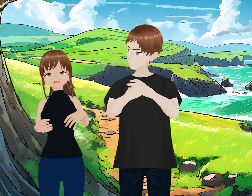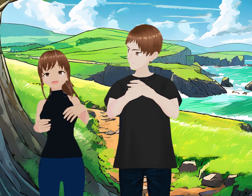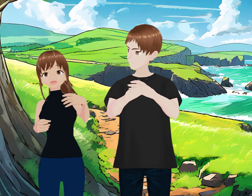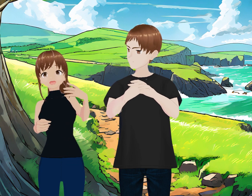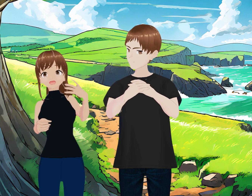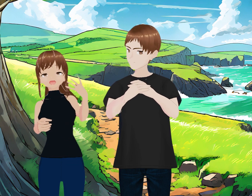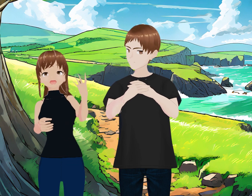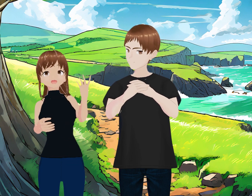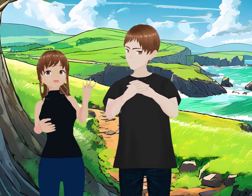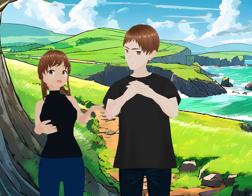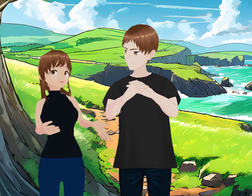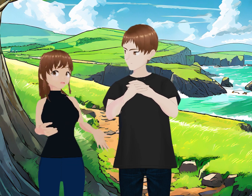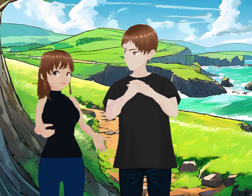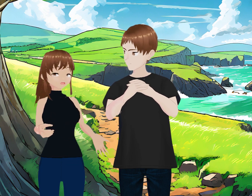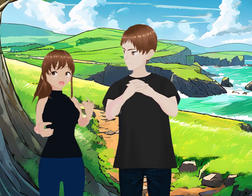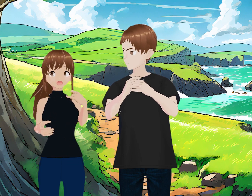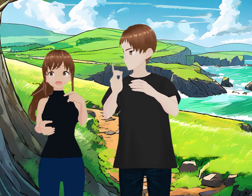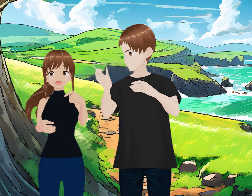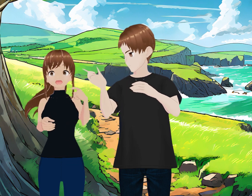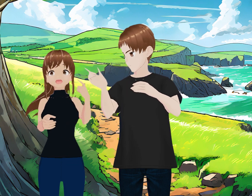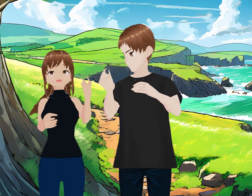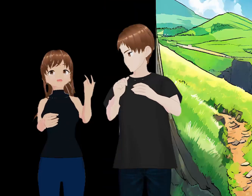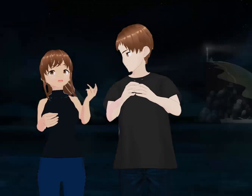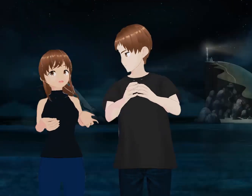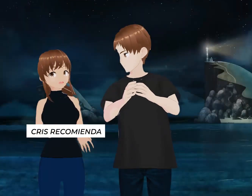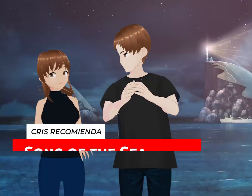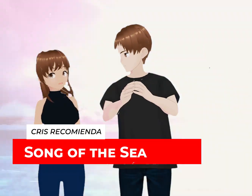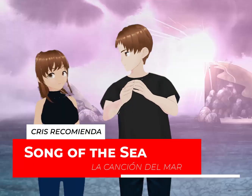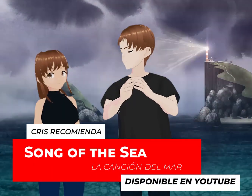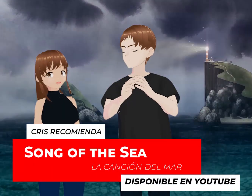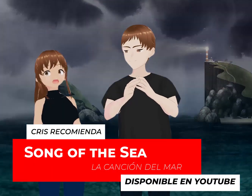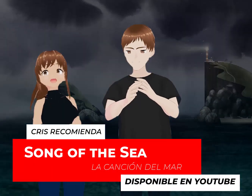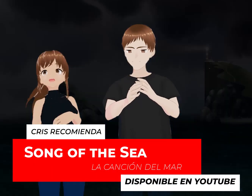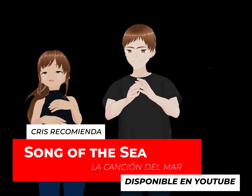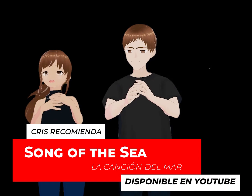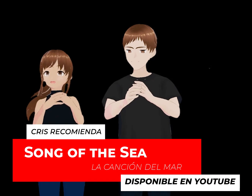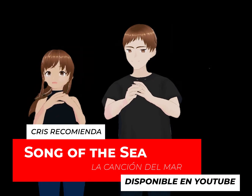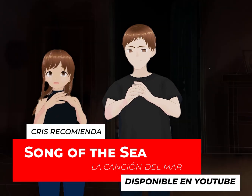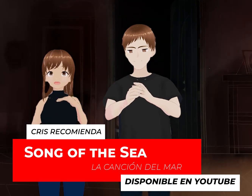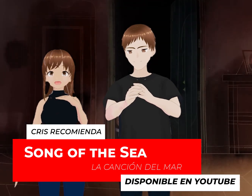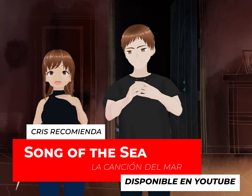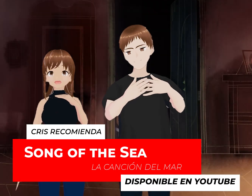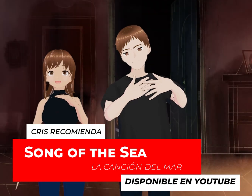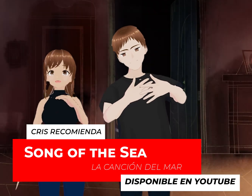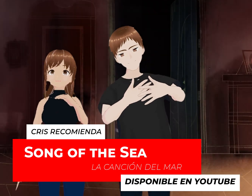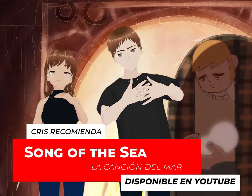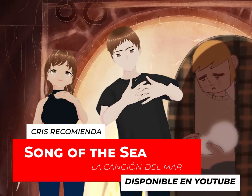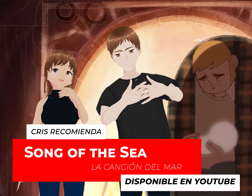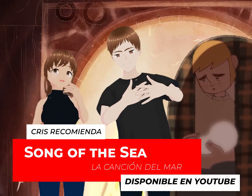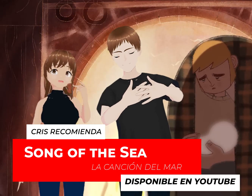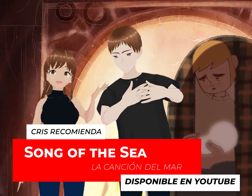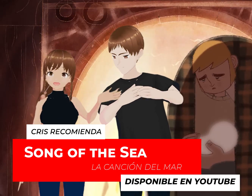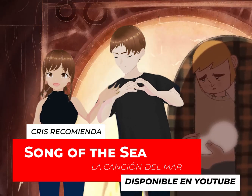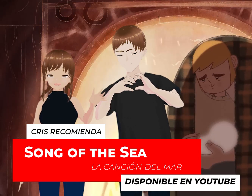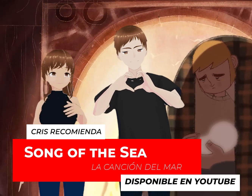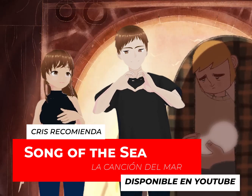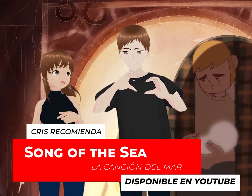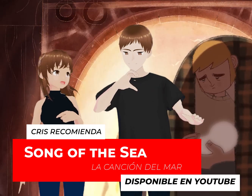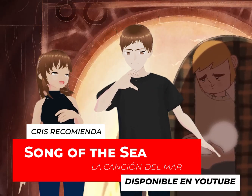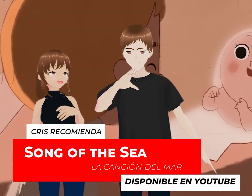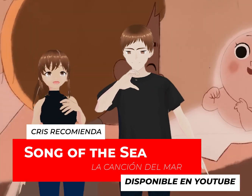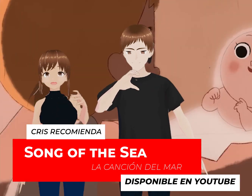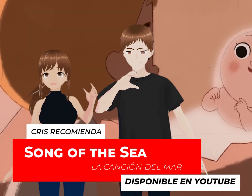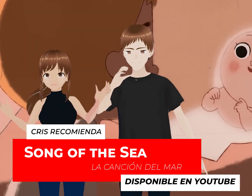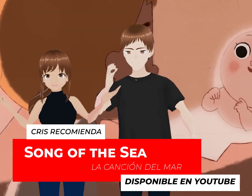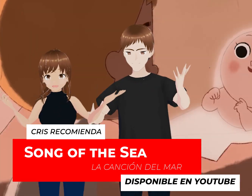es el canto del mar o la canción del mar. Esta película es preciosa, es